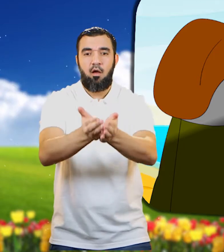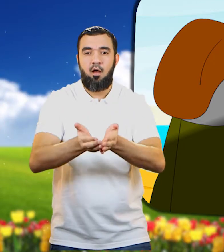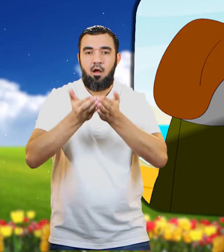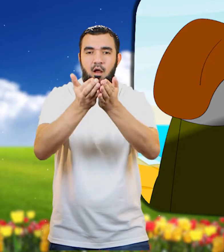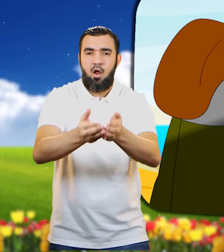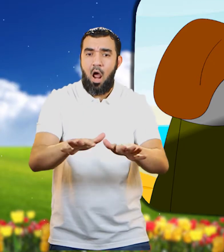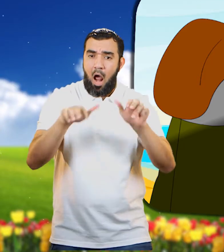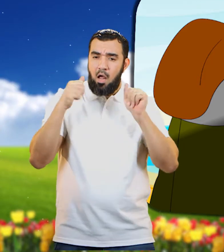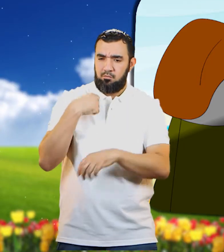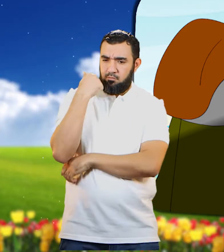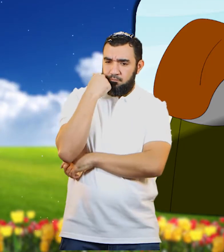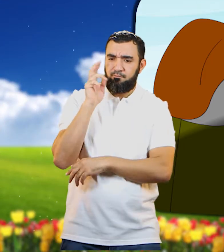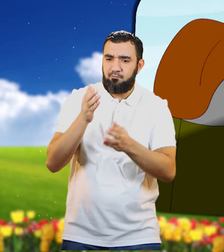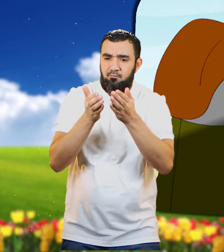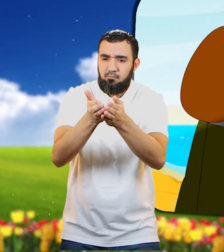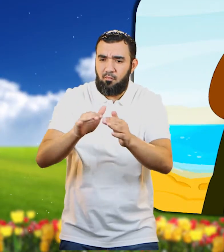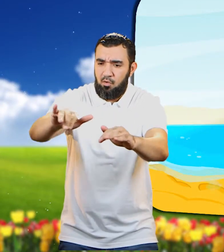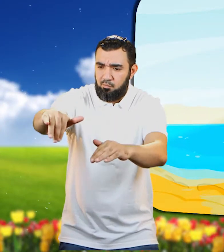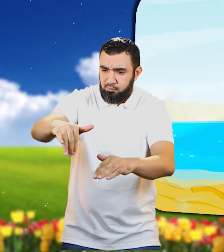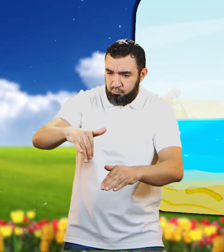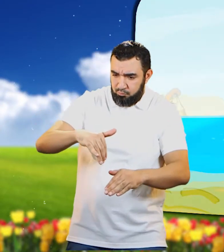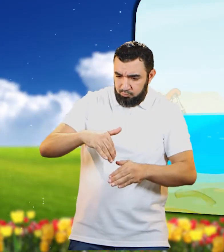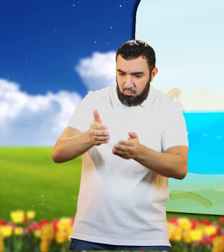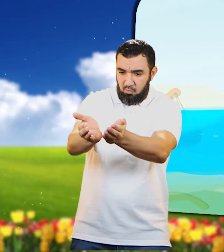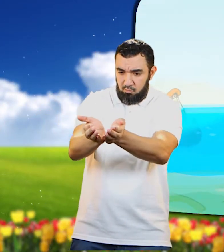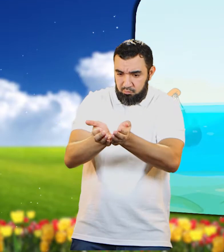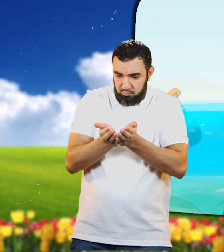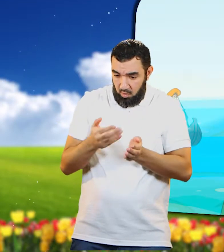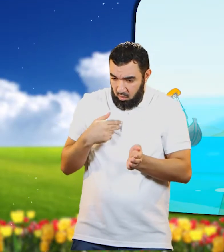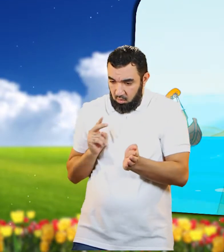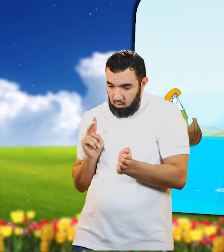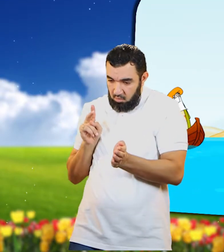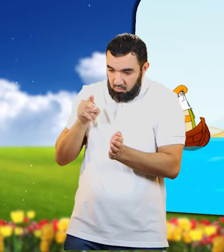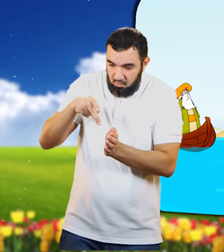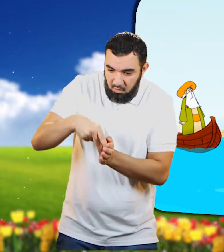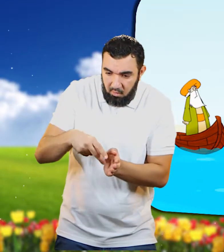حتى وقف اماني فركبته وانا مندعش